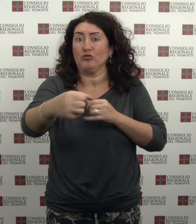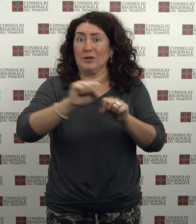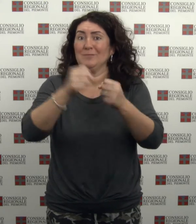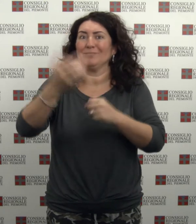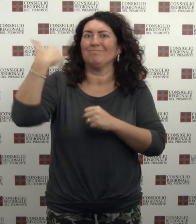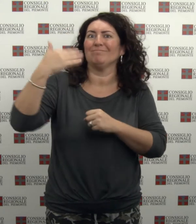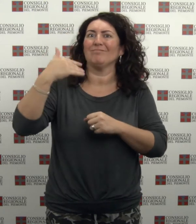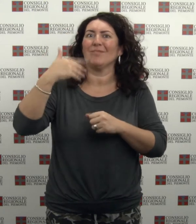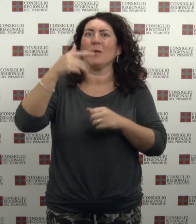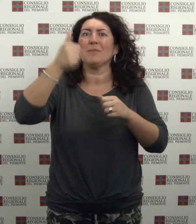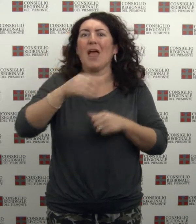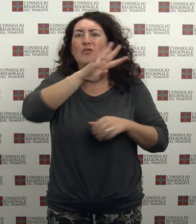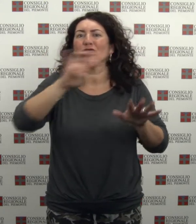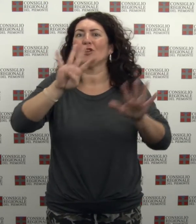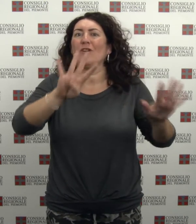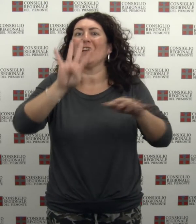1994